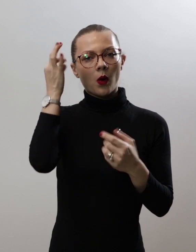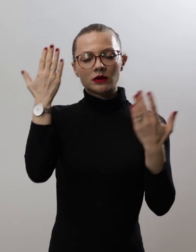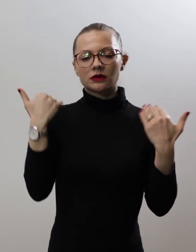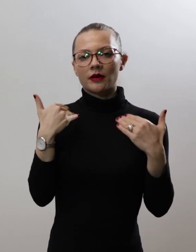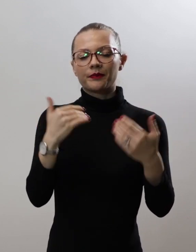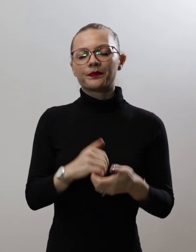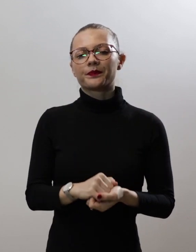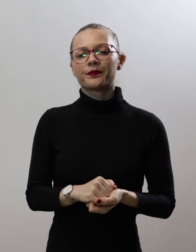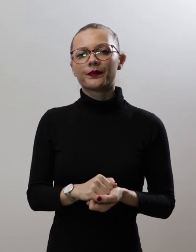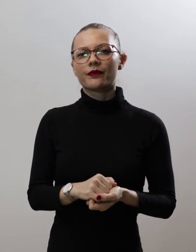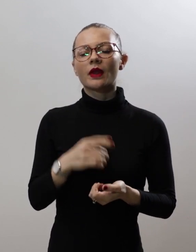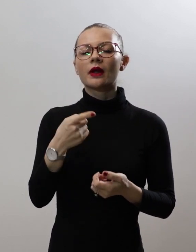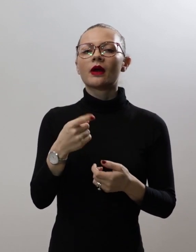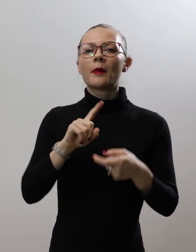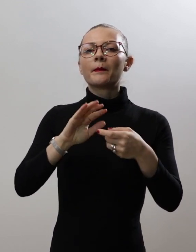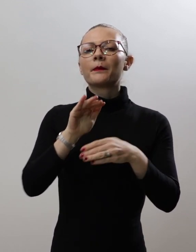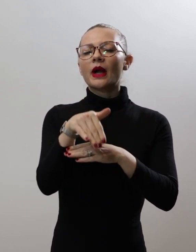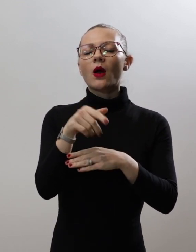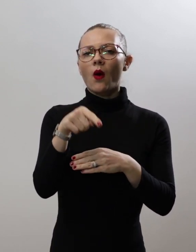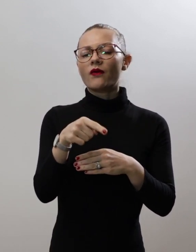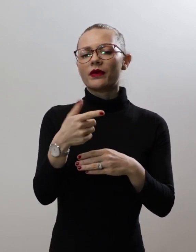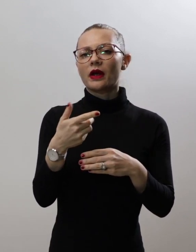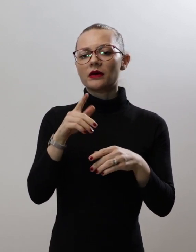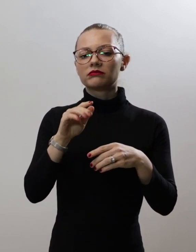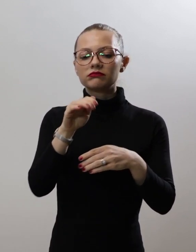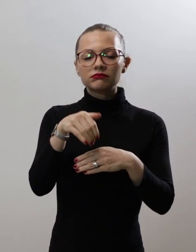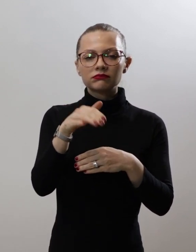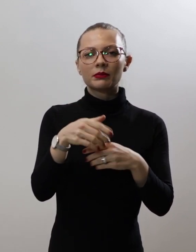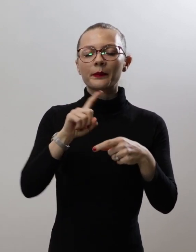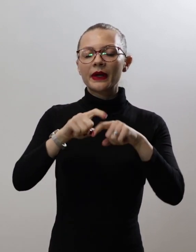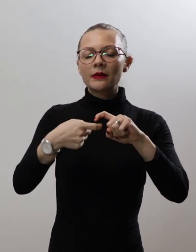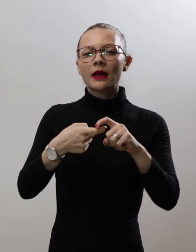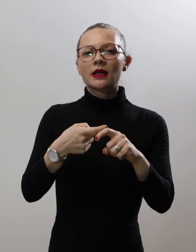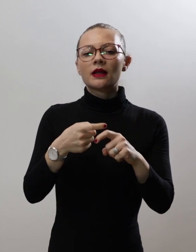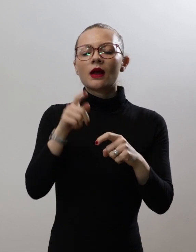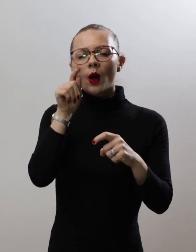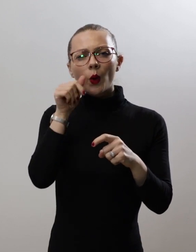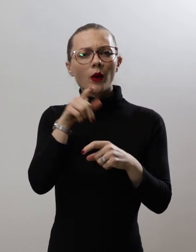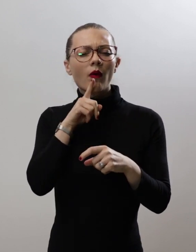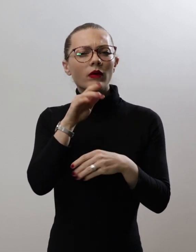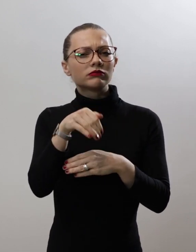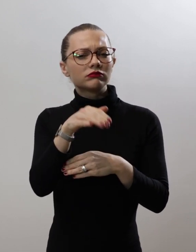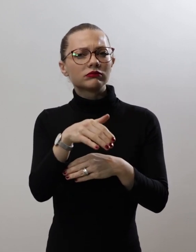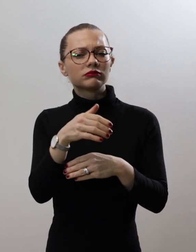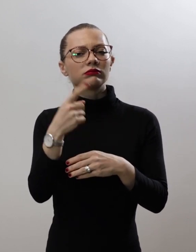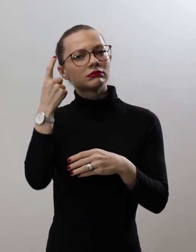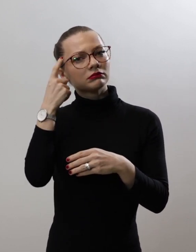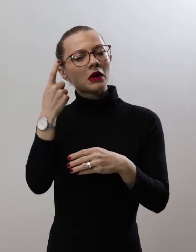Преко овие археолошки предмети, археолозите добиваат информации за изгледот на косата кај жената